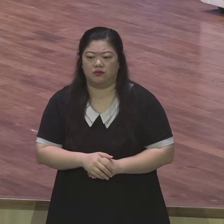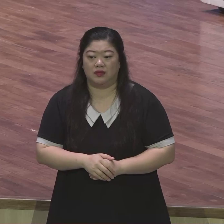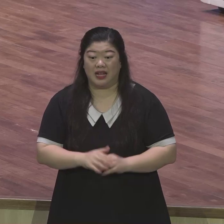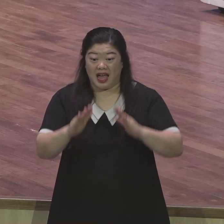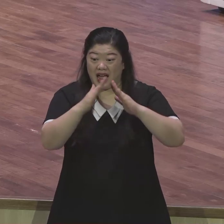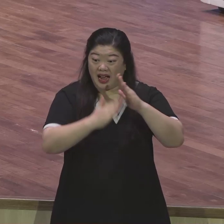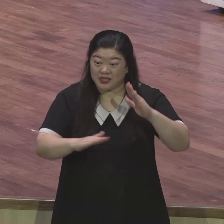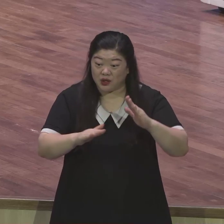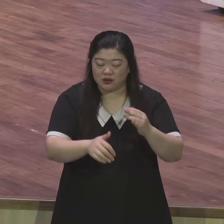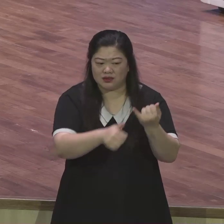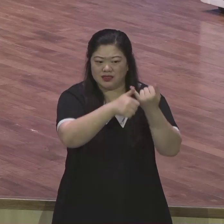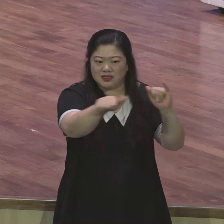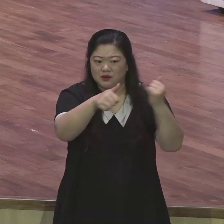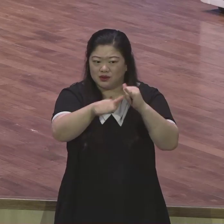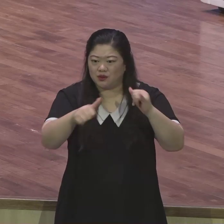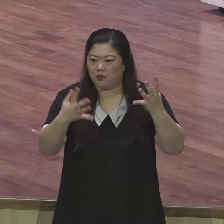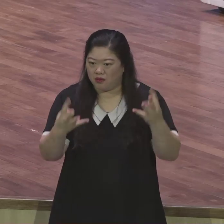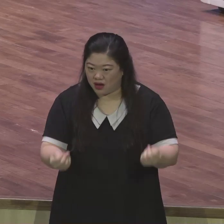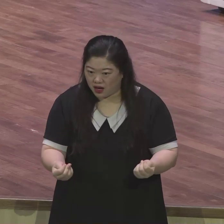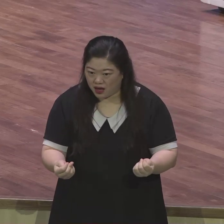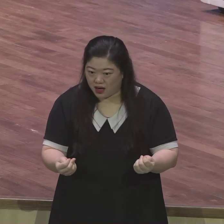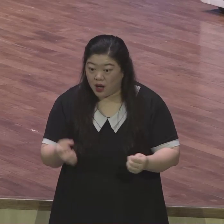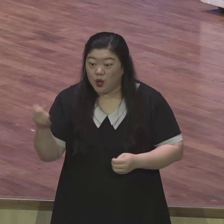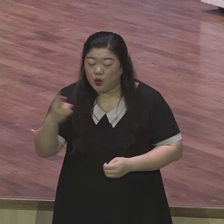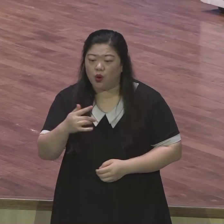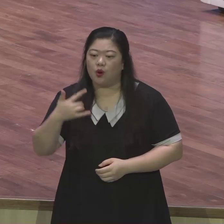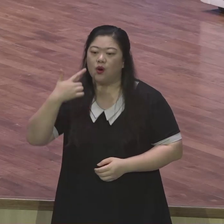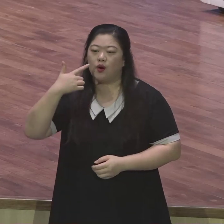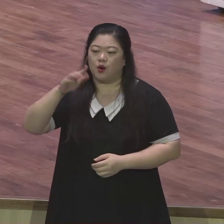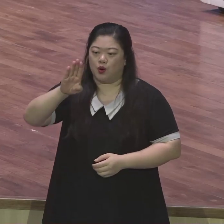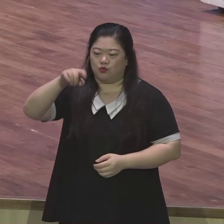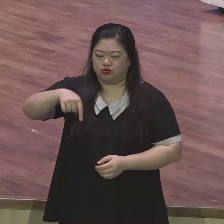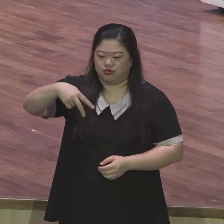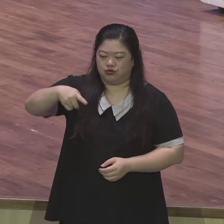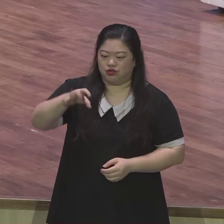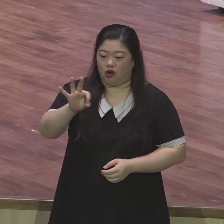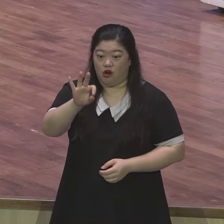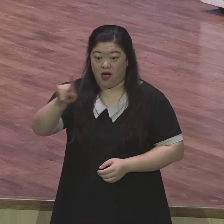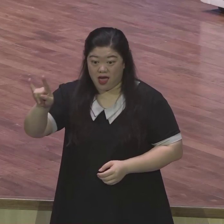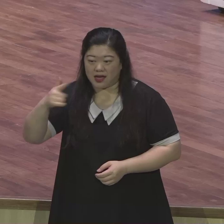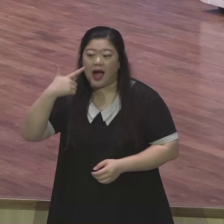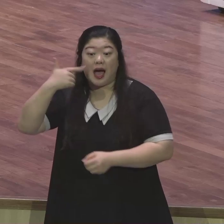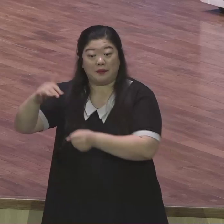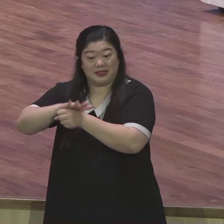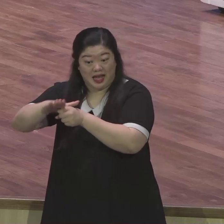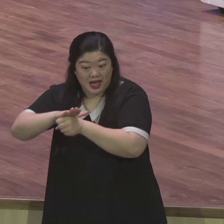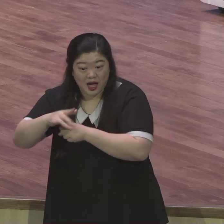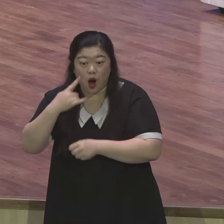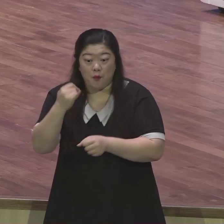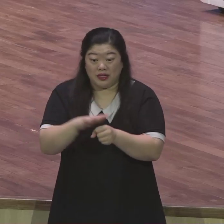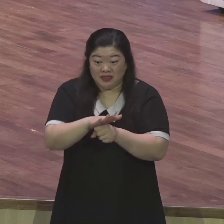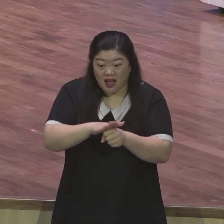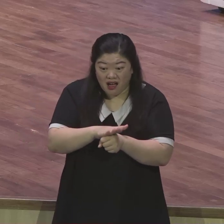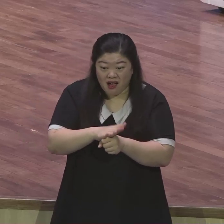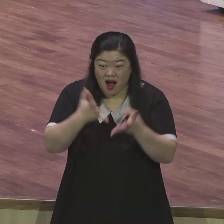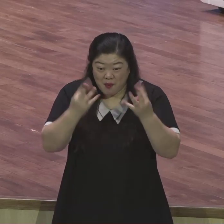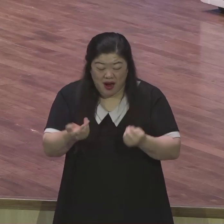아버지와 어머니의 부성애와 모성애로도 후대를 지키지 못하고 있습니다 분명히 과학은 발전했습니다 의학은